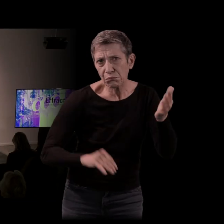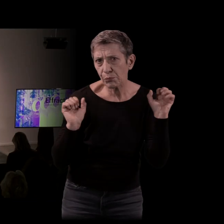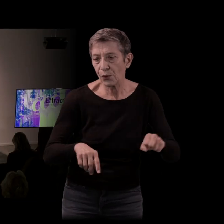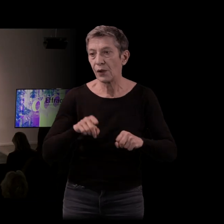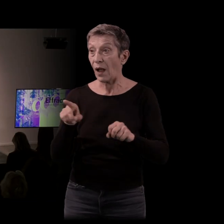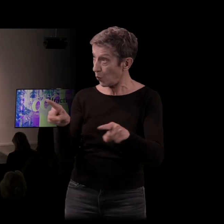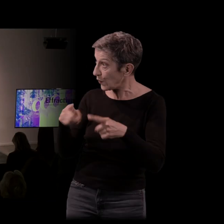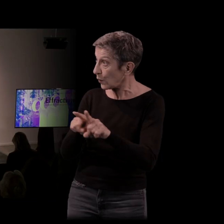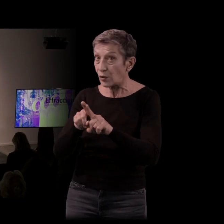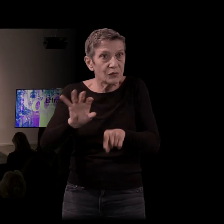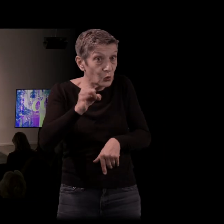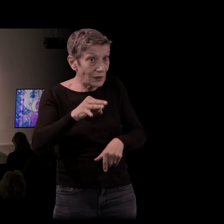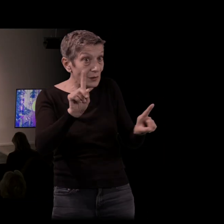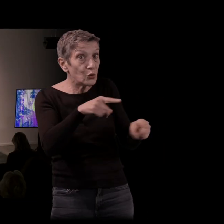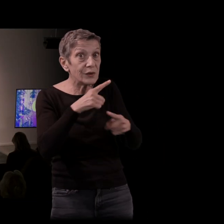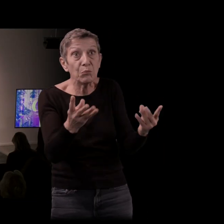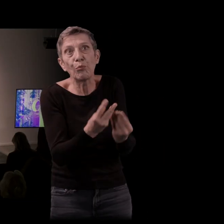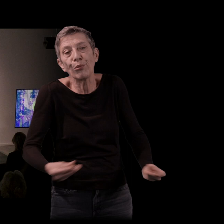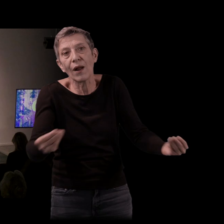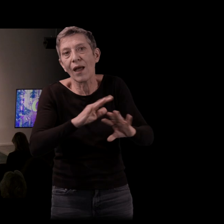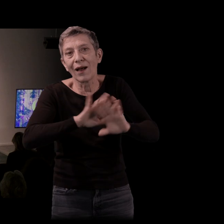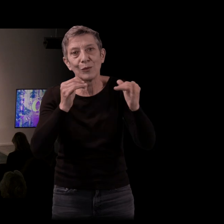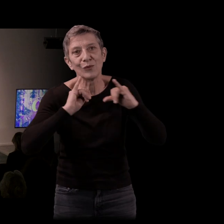et même de la musique très populaire. On va y revenir, bien sûr.